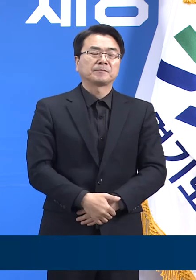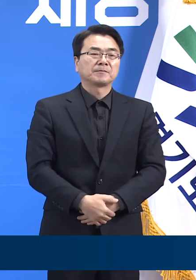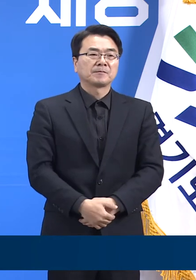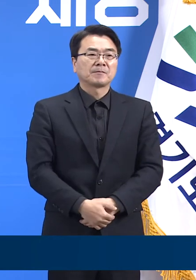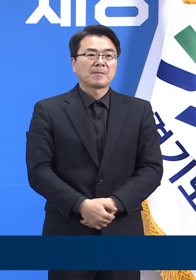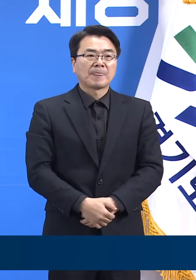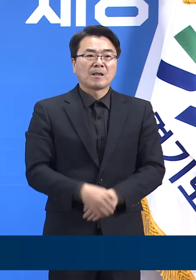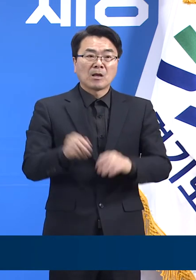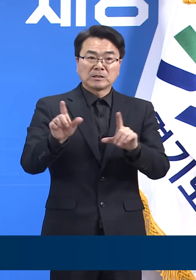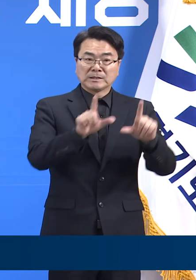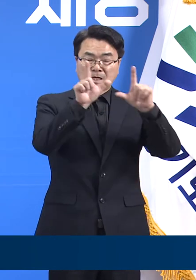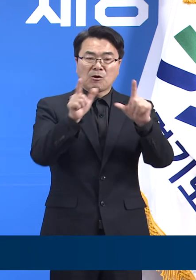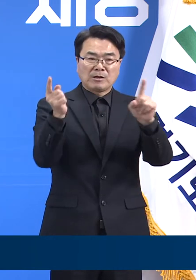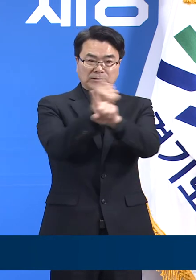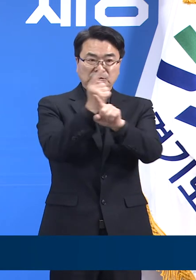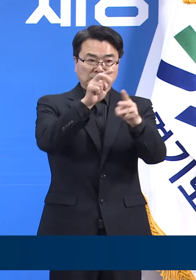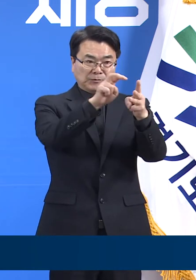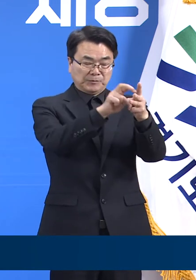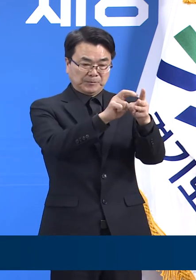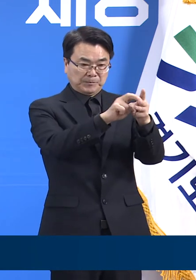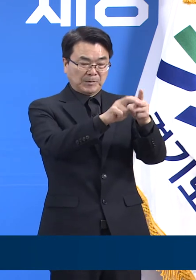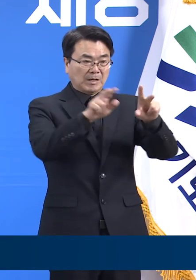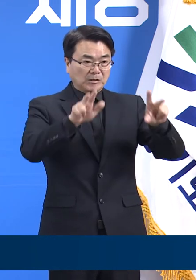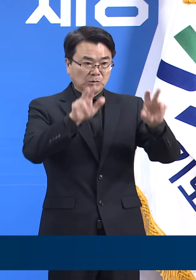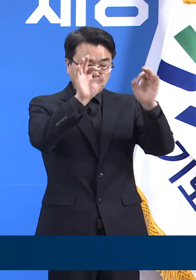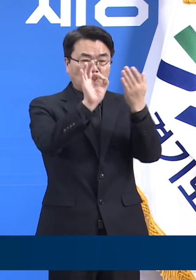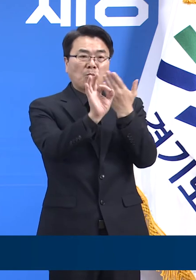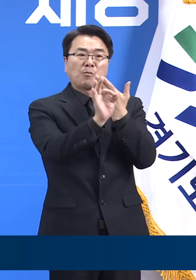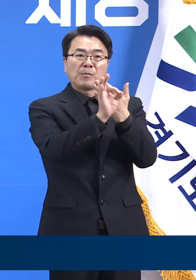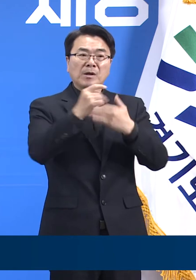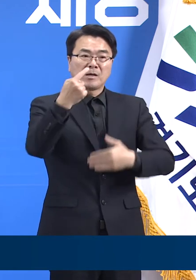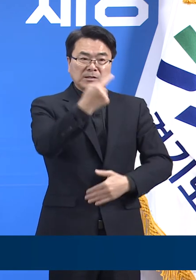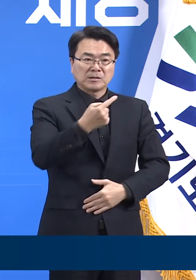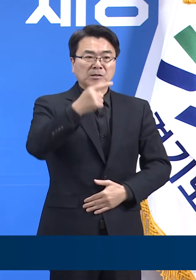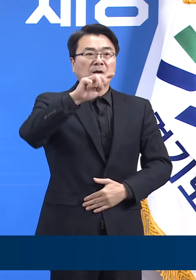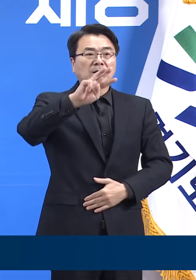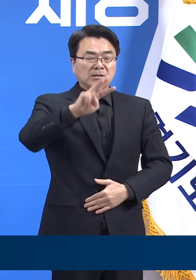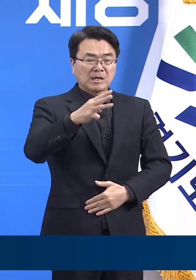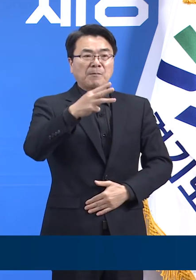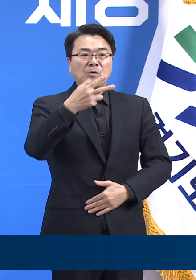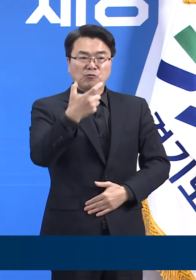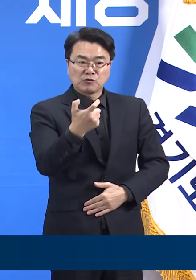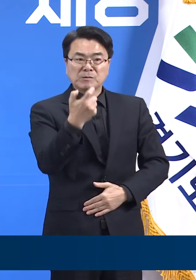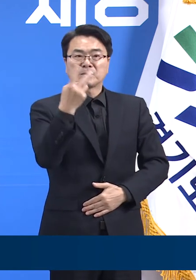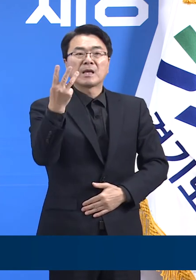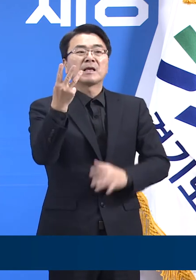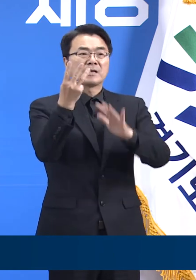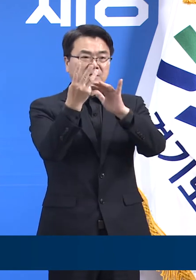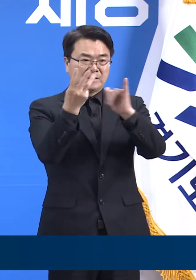생활치료센터에는 12월 27일 18시 기준 1,363명이 입소해 있습니다.